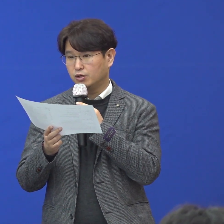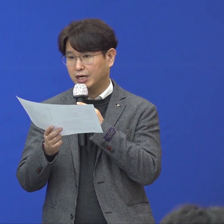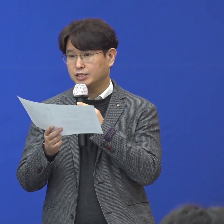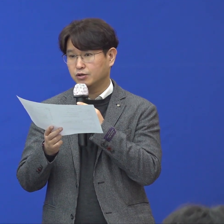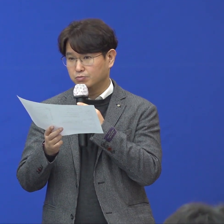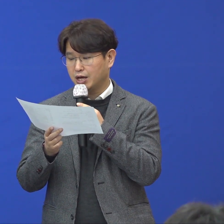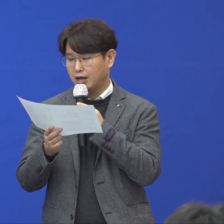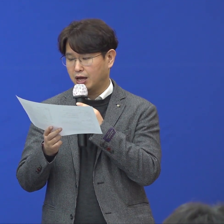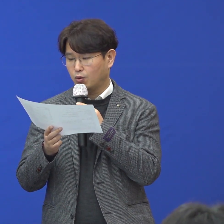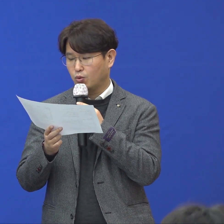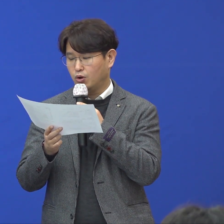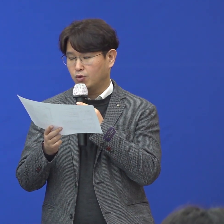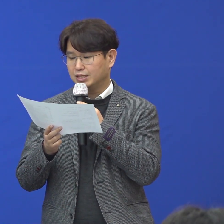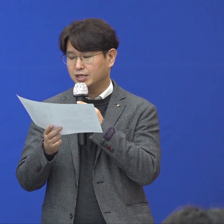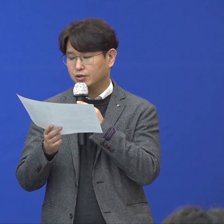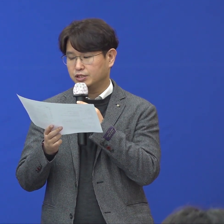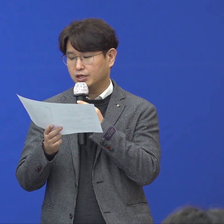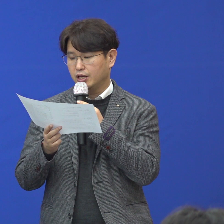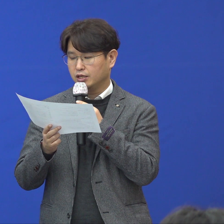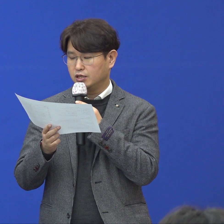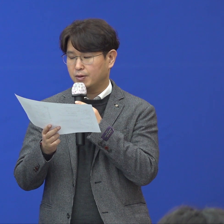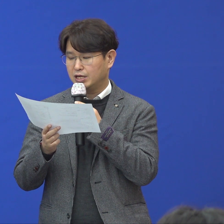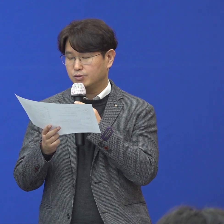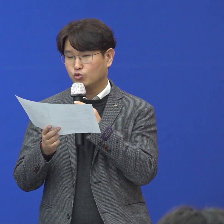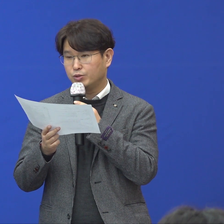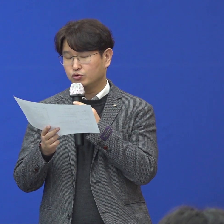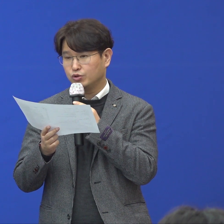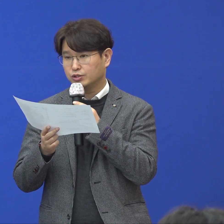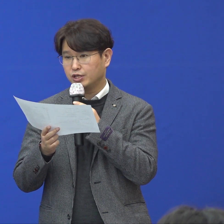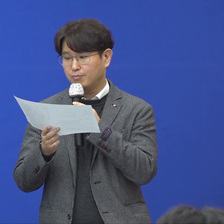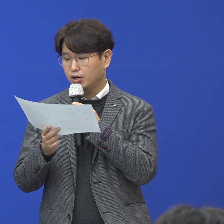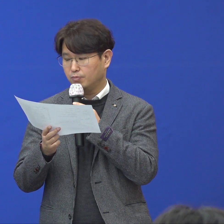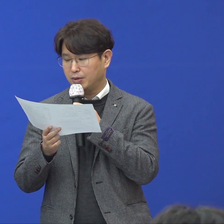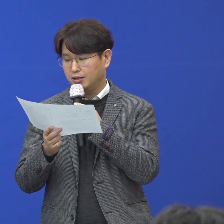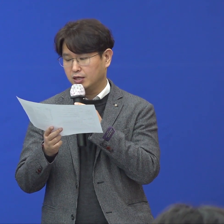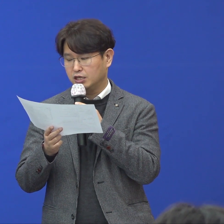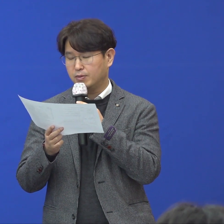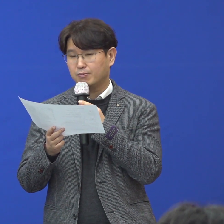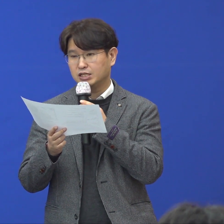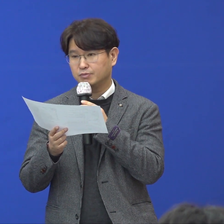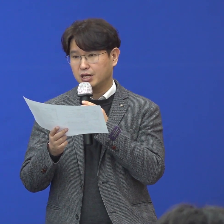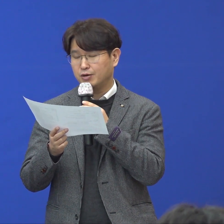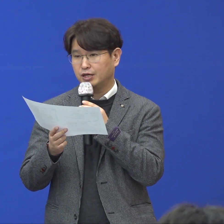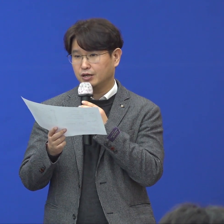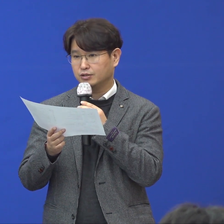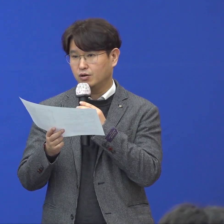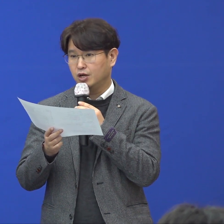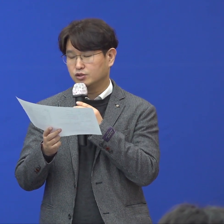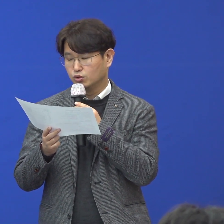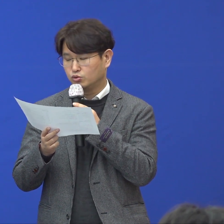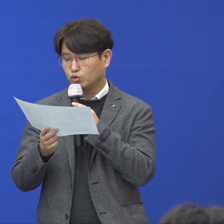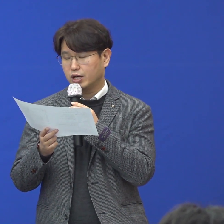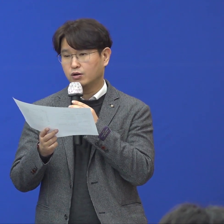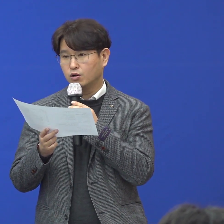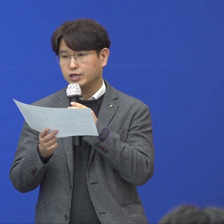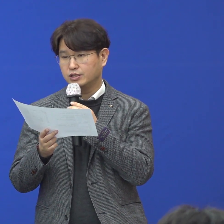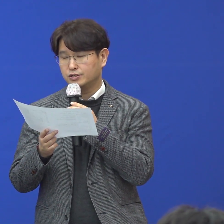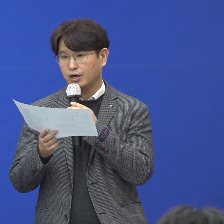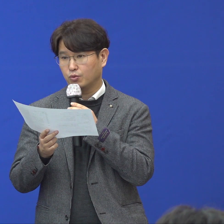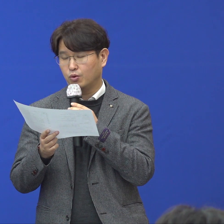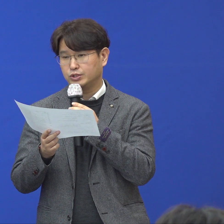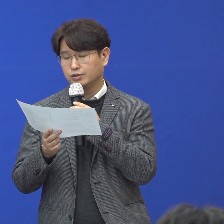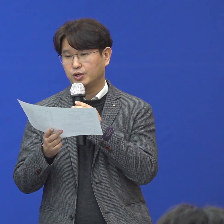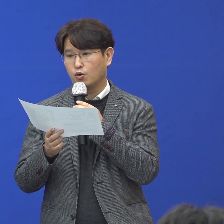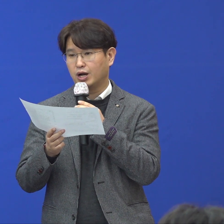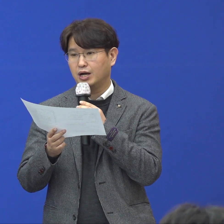72명을 다시 검사하고 환자 역시 286명 중에서 3명을 뺀 283명에 대해서 전수조사를 어제